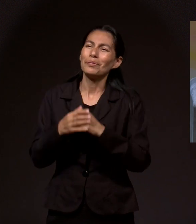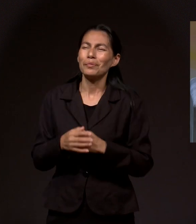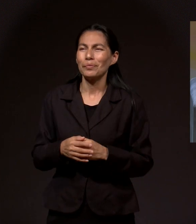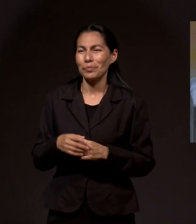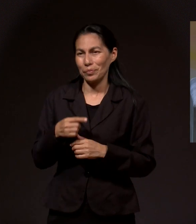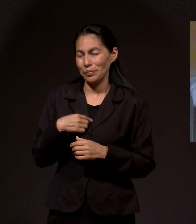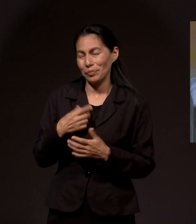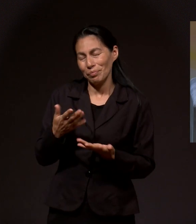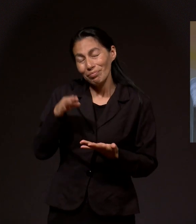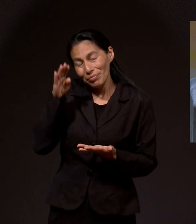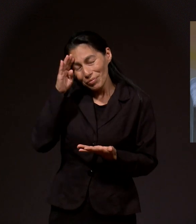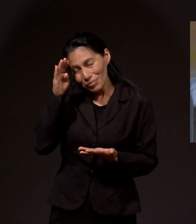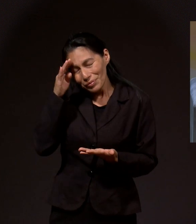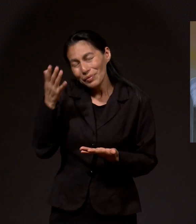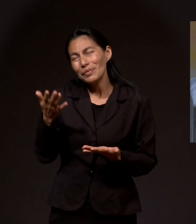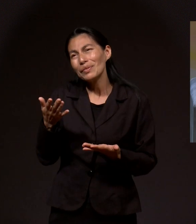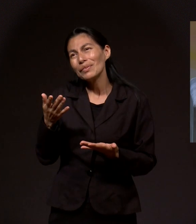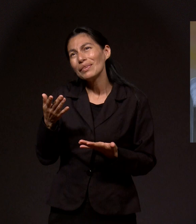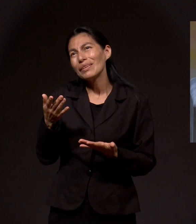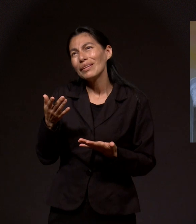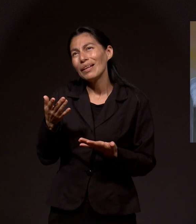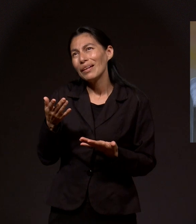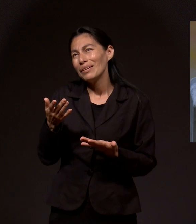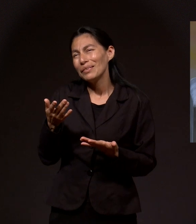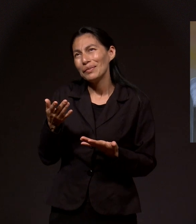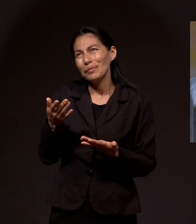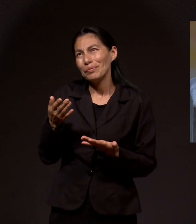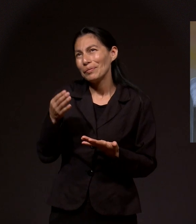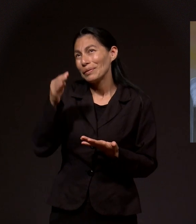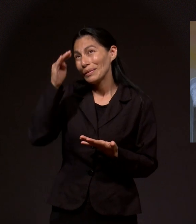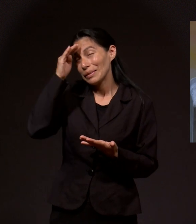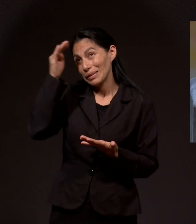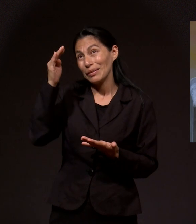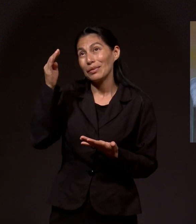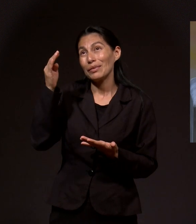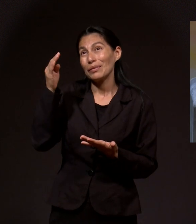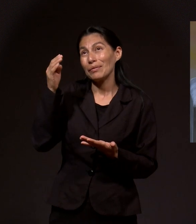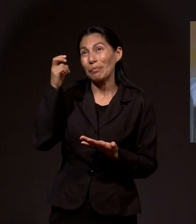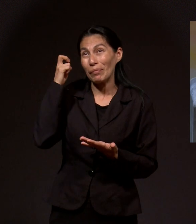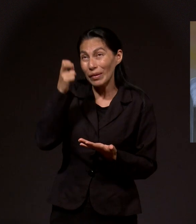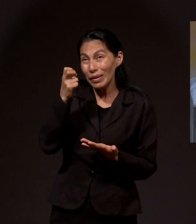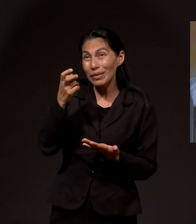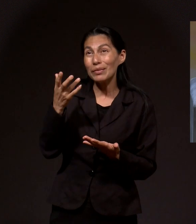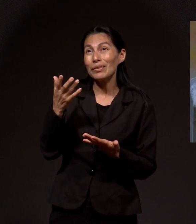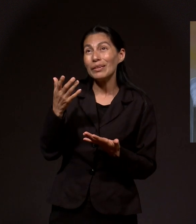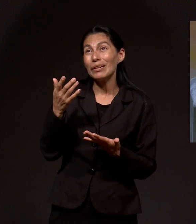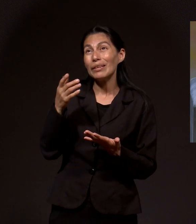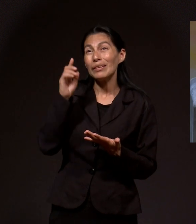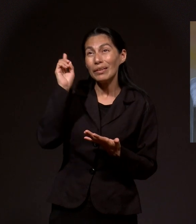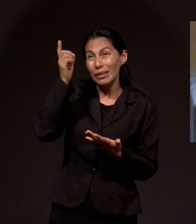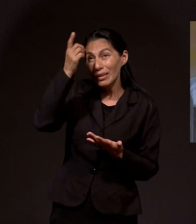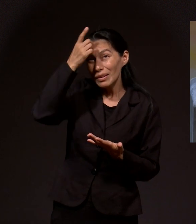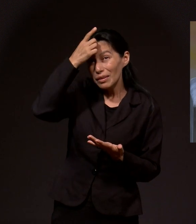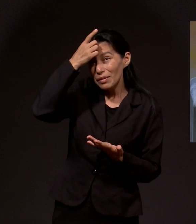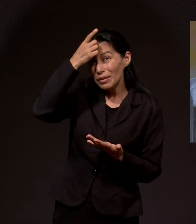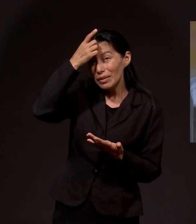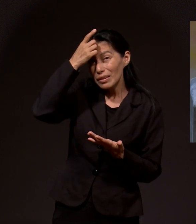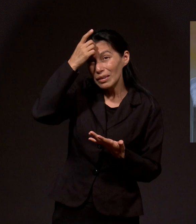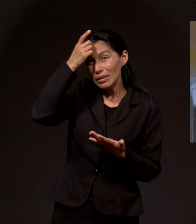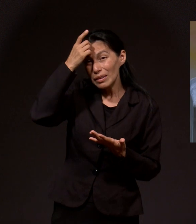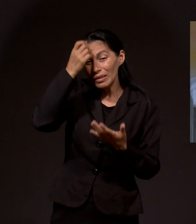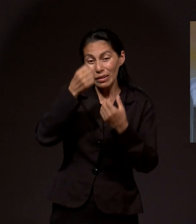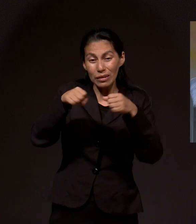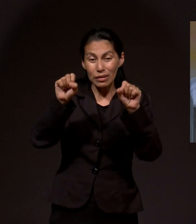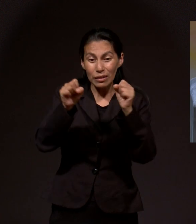meditando en esto decía yo, Señor, ¿es esto lo que experimentaba el Rey David cuando